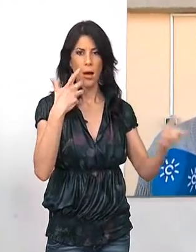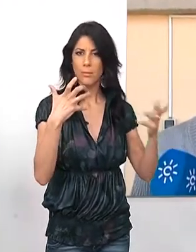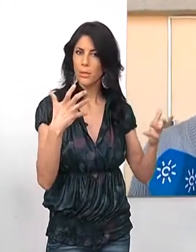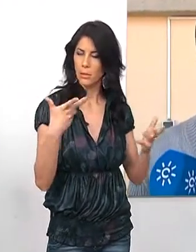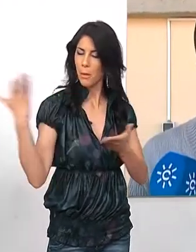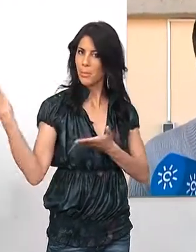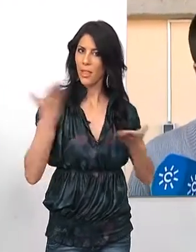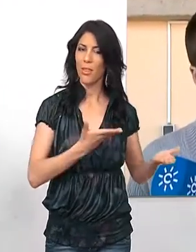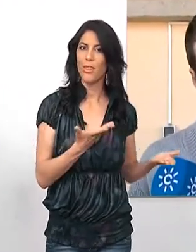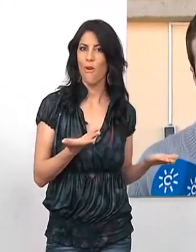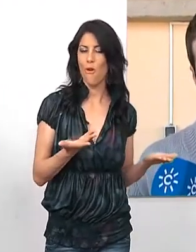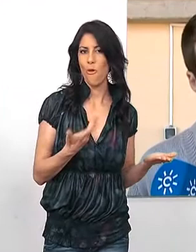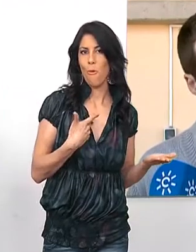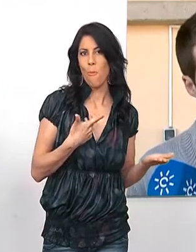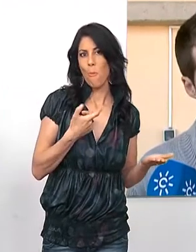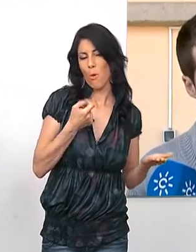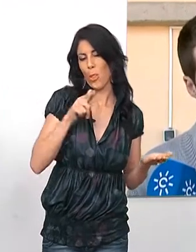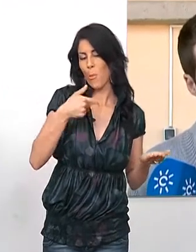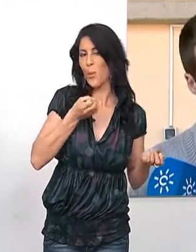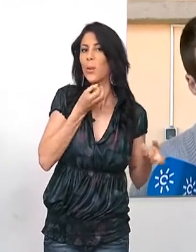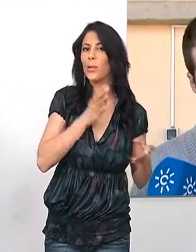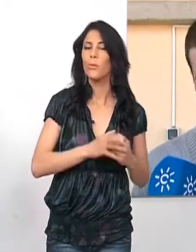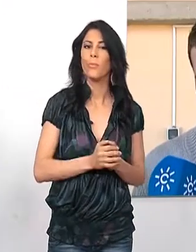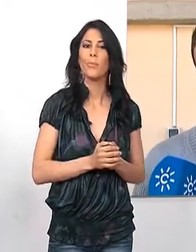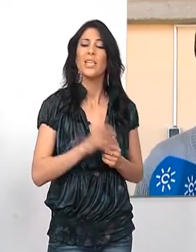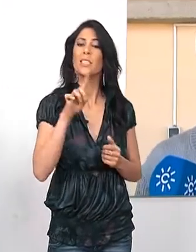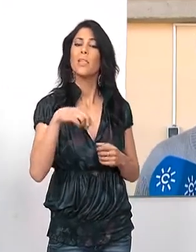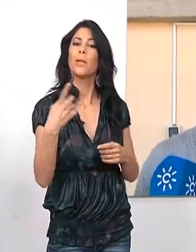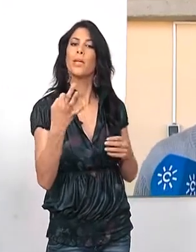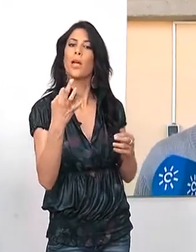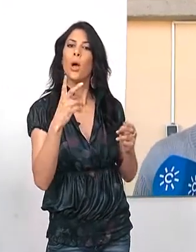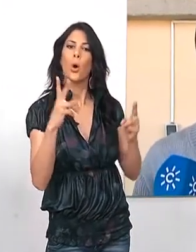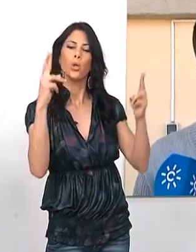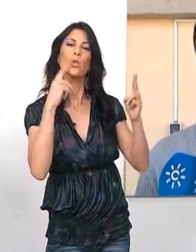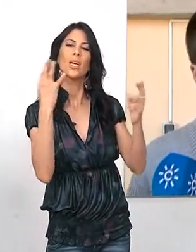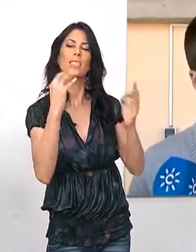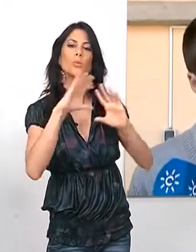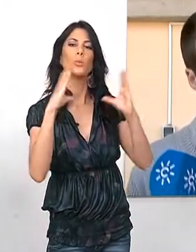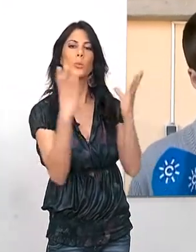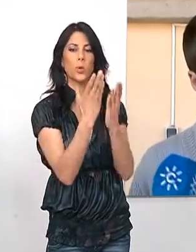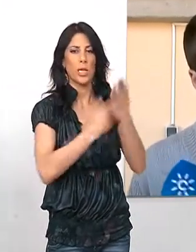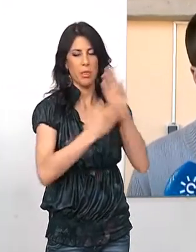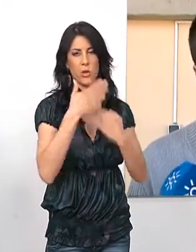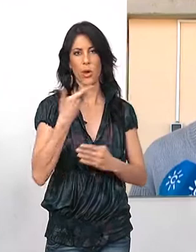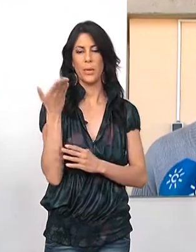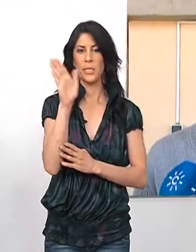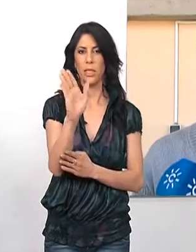artistas, invitados, que ya iremos un poquito desvelando quiénes son, un corto sobre el mundo de discapacidad que vamos a presentar,